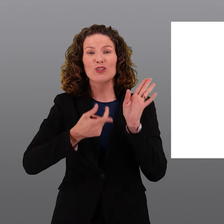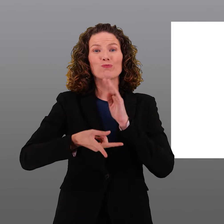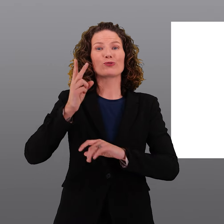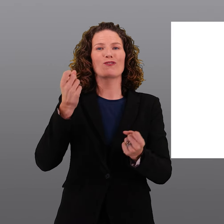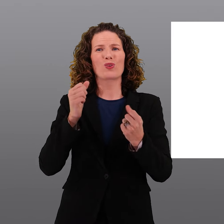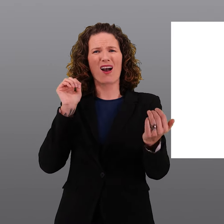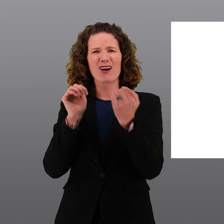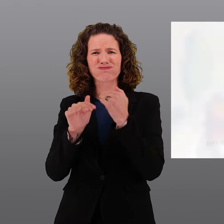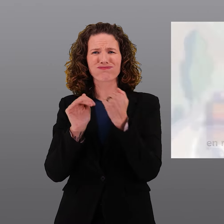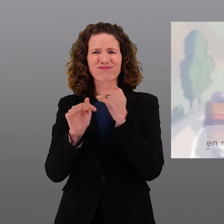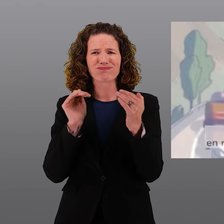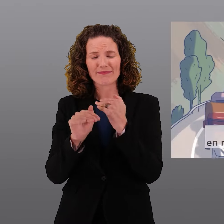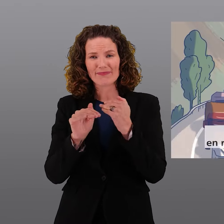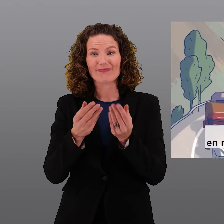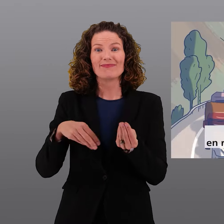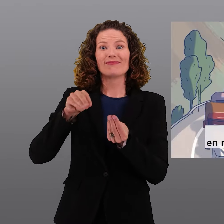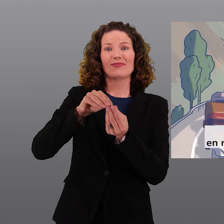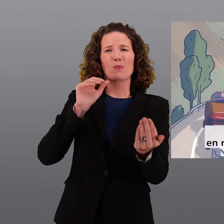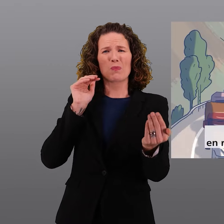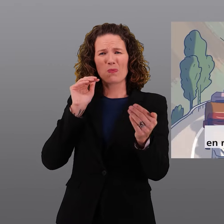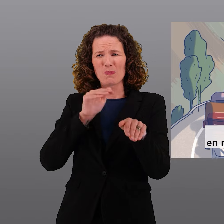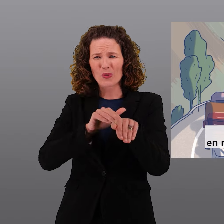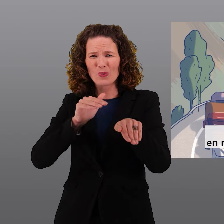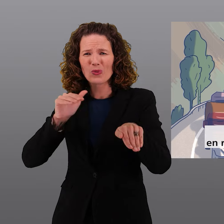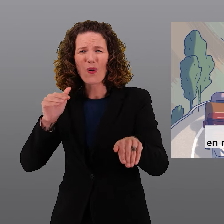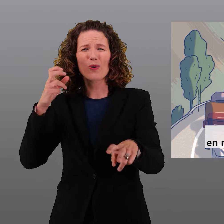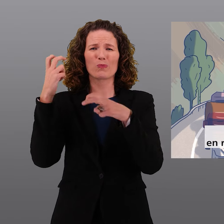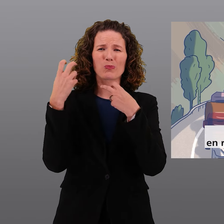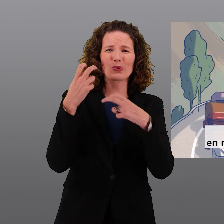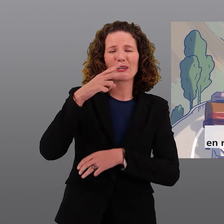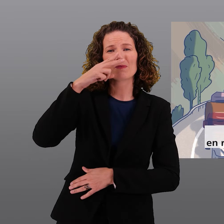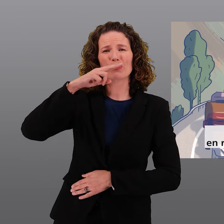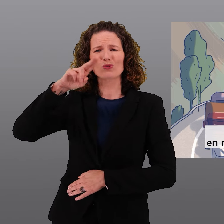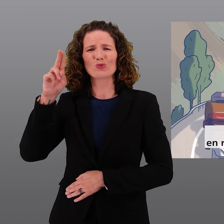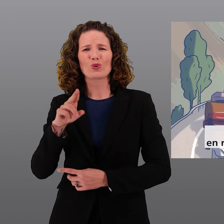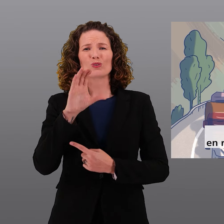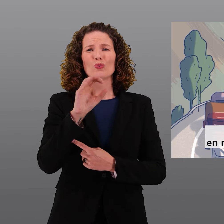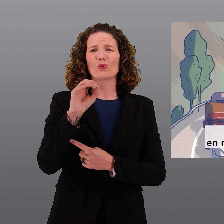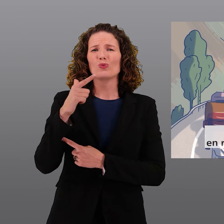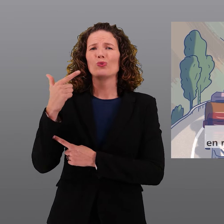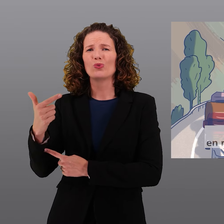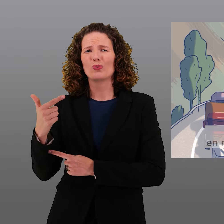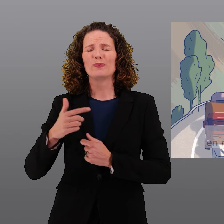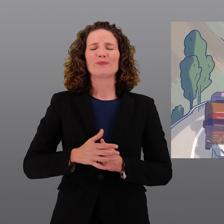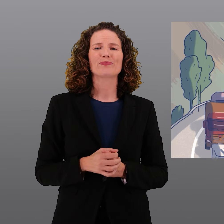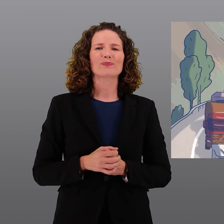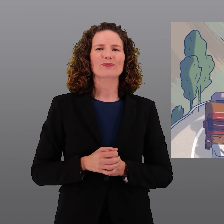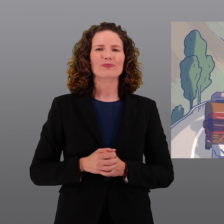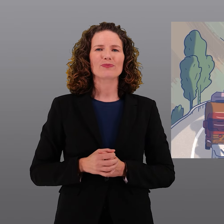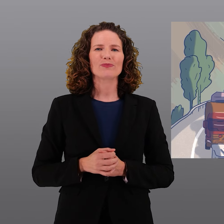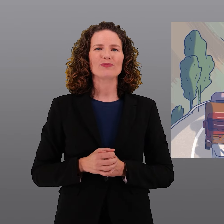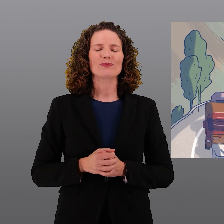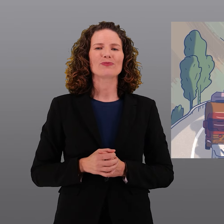lui une augmentation du trafic à moyen terme, et engendre donc encore plus d'embouteillages, de bruit et d'émissions de CO2.